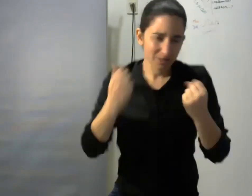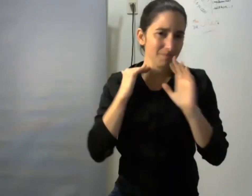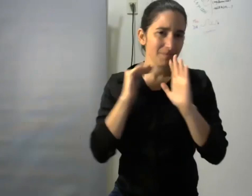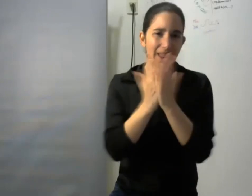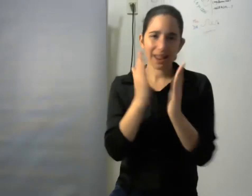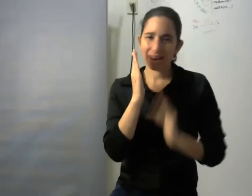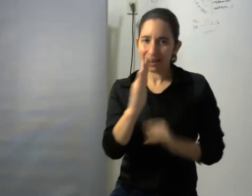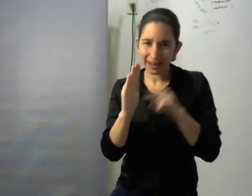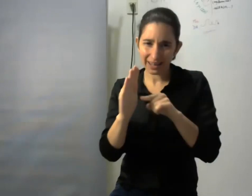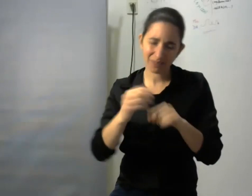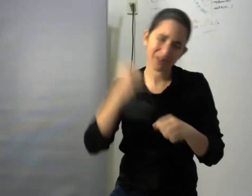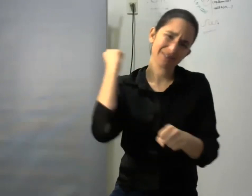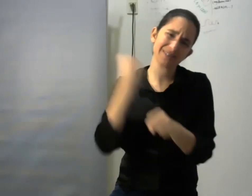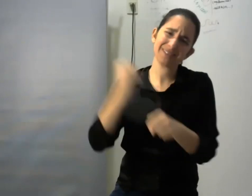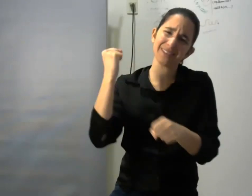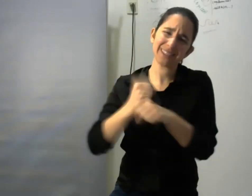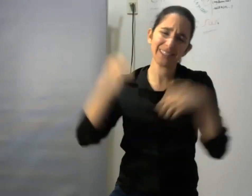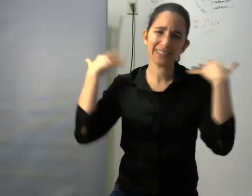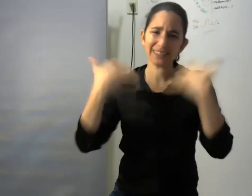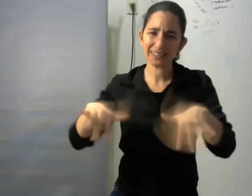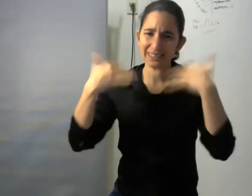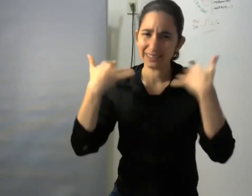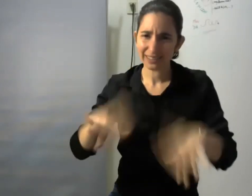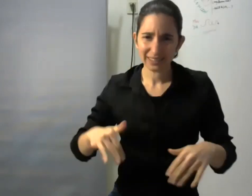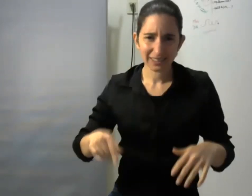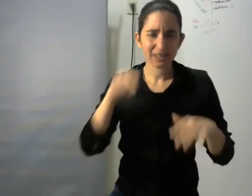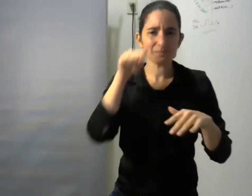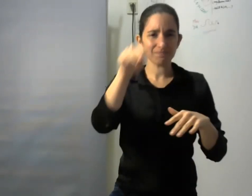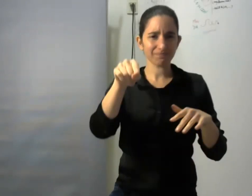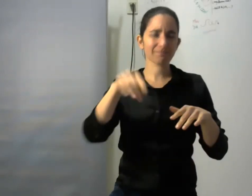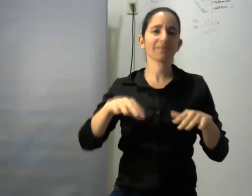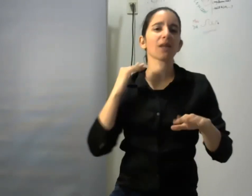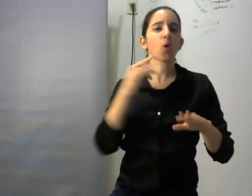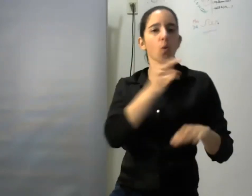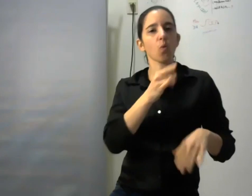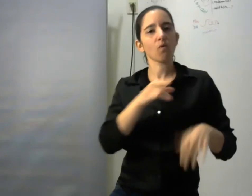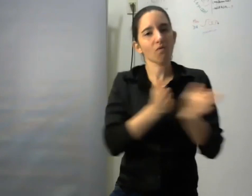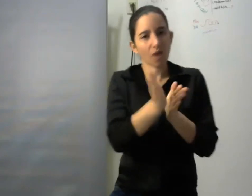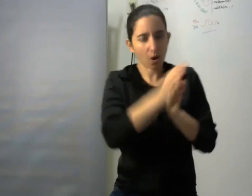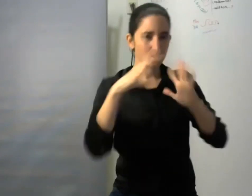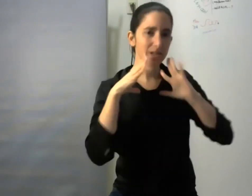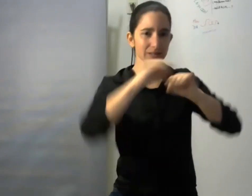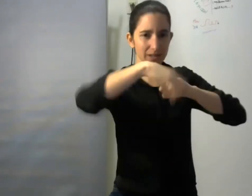que lo pudimos ir viendo desde la subsecretaría de publicaciones un esfuerzo colectivo como todo libro